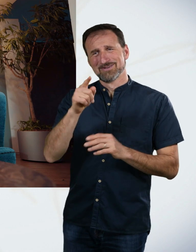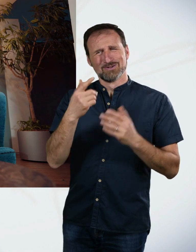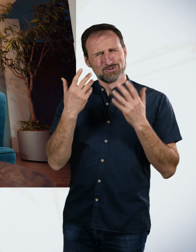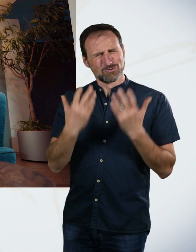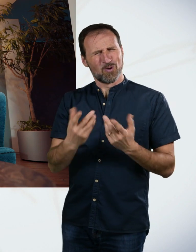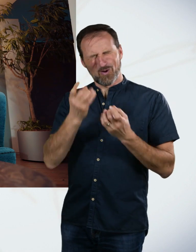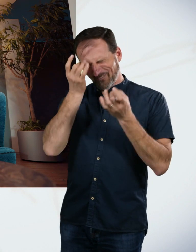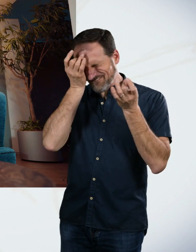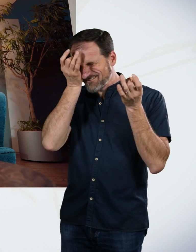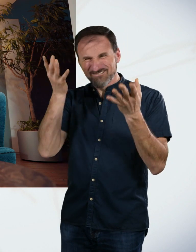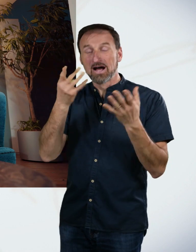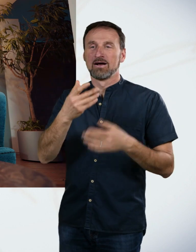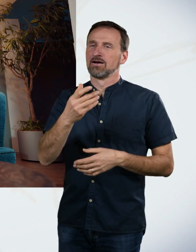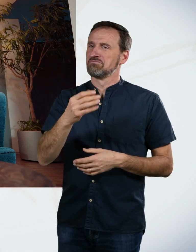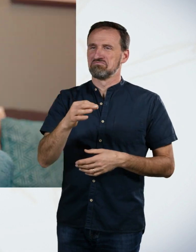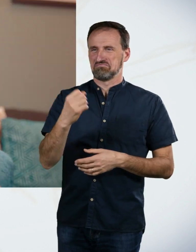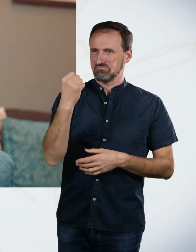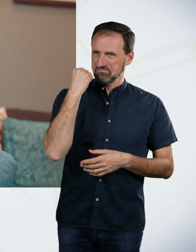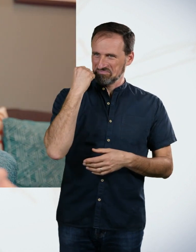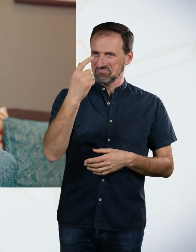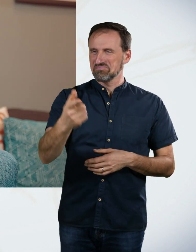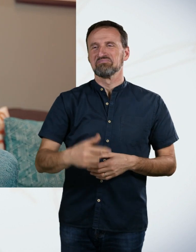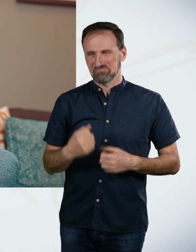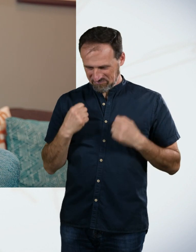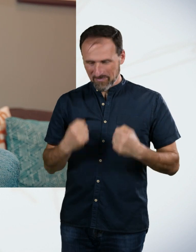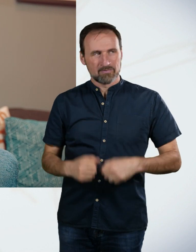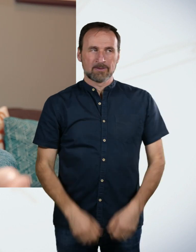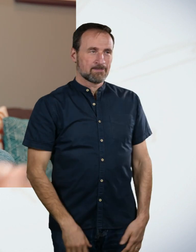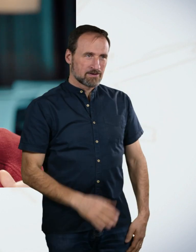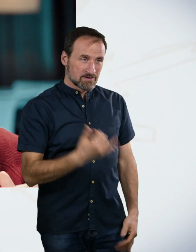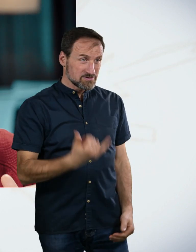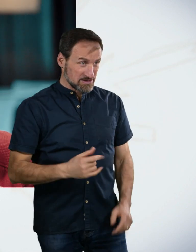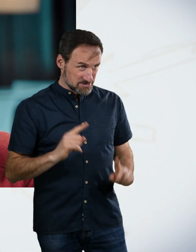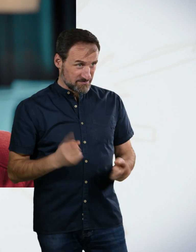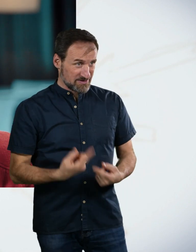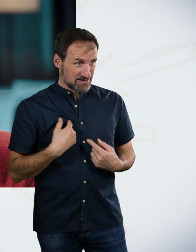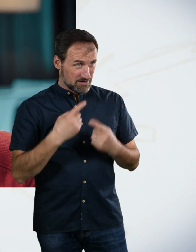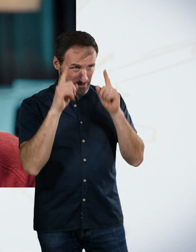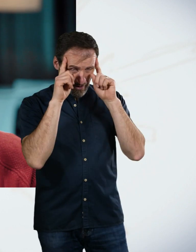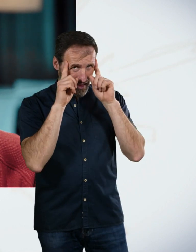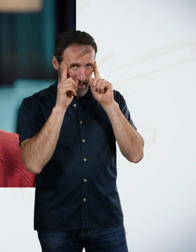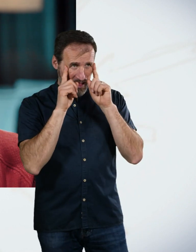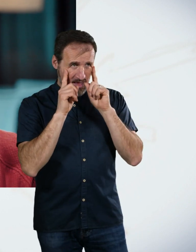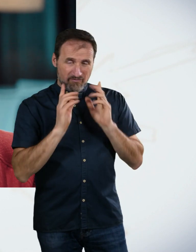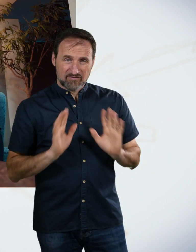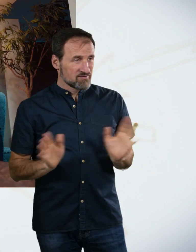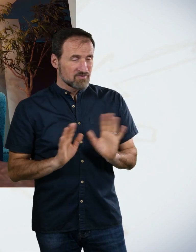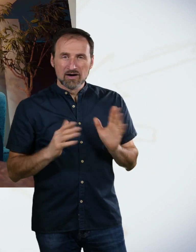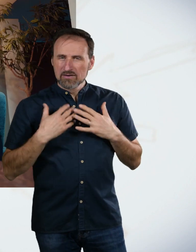fand ich verdammt stark. Selbst jetzt bin ich wieder genervt. Ja, aber es war sehr witzig. Es kommen wieder so viele Emotionen hoch, dass